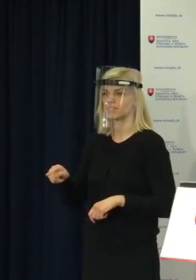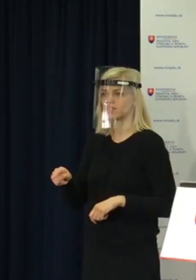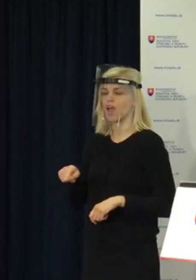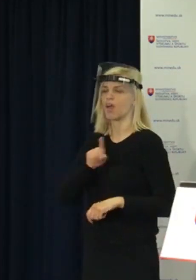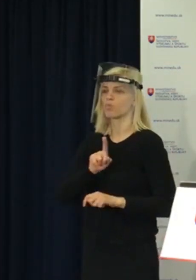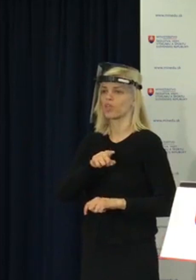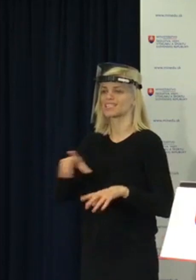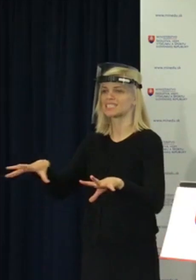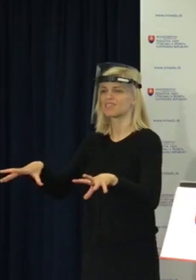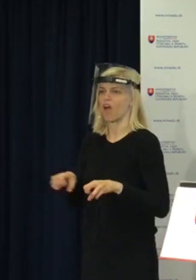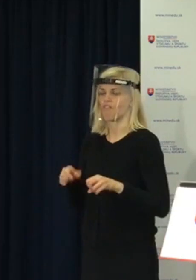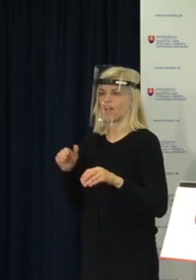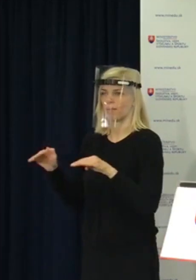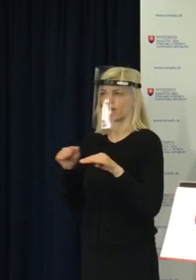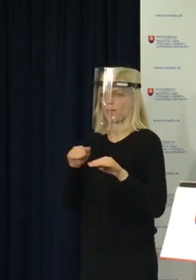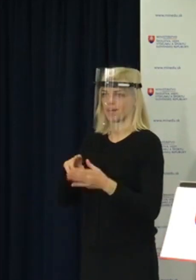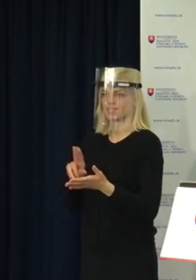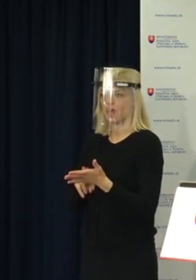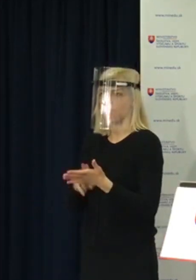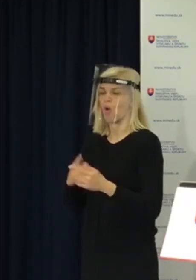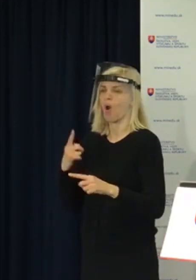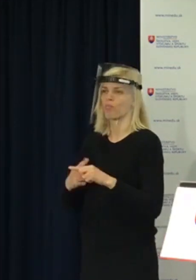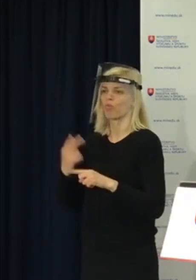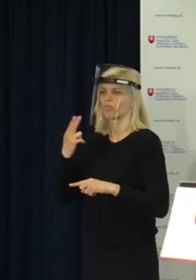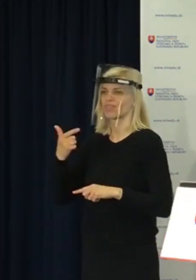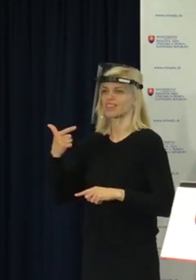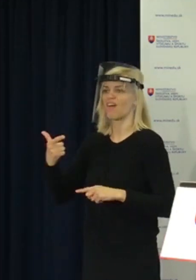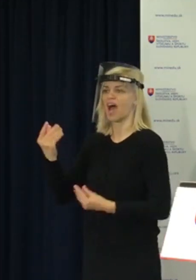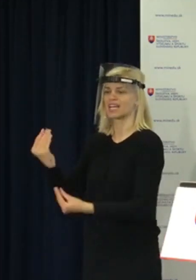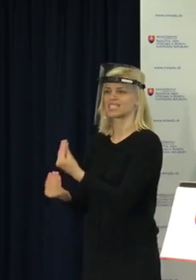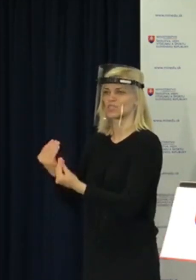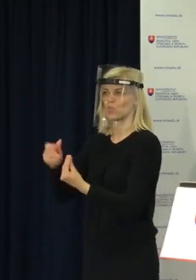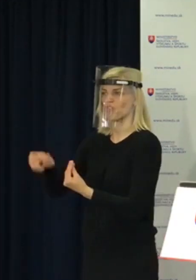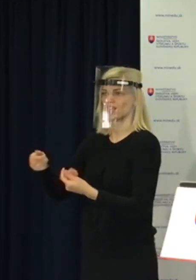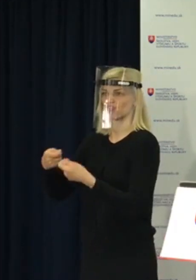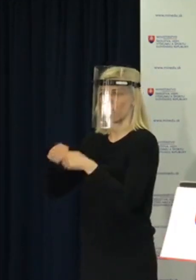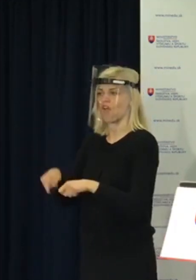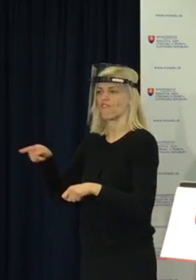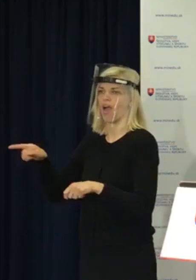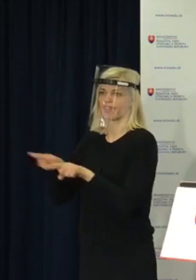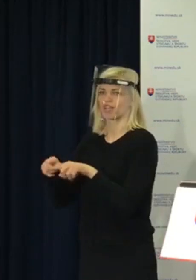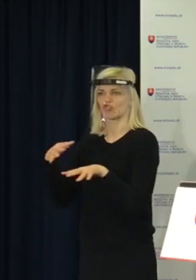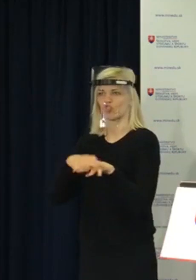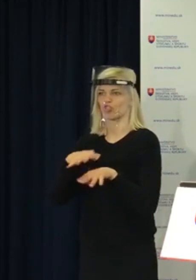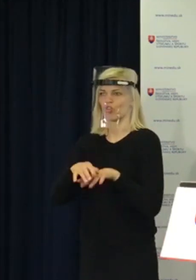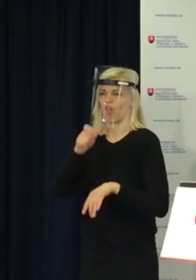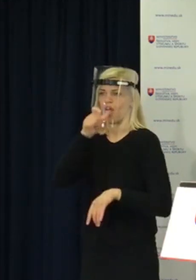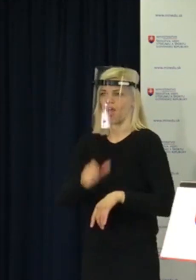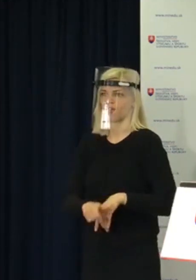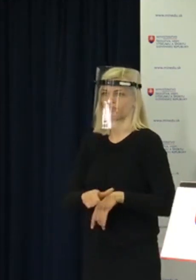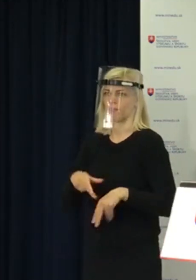bude schvalovať priemer známok a kontrolujú ho samozrejme dvaja skúšajúci členovia predmetovej maturitnej komisie.